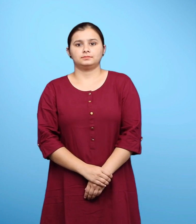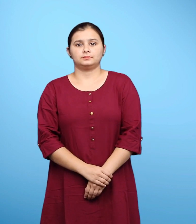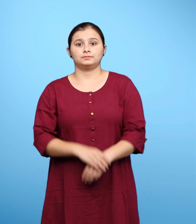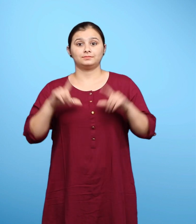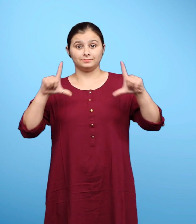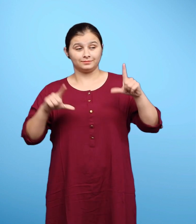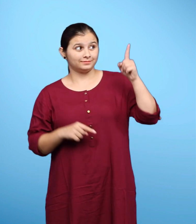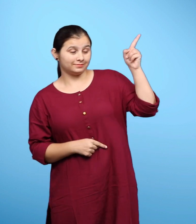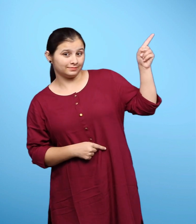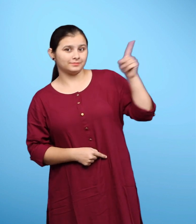चित्र सोलह